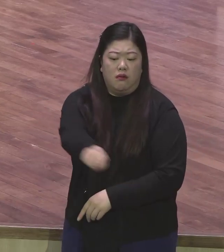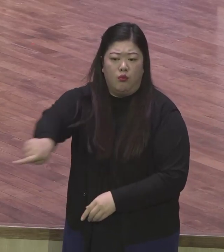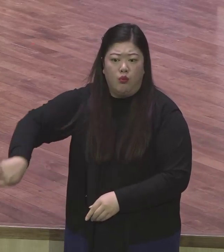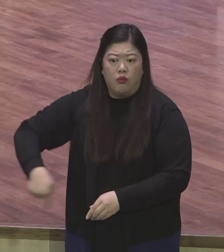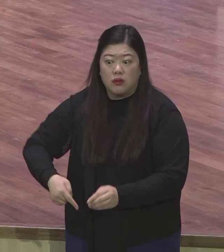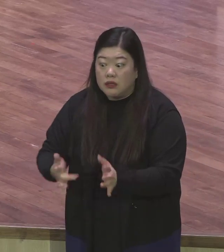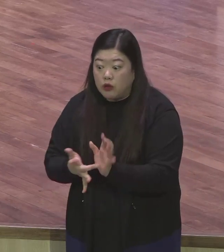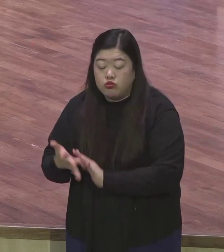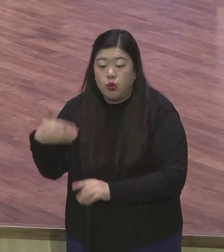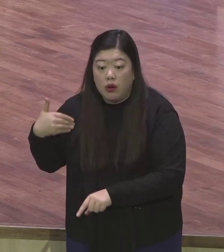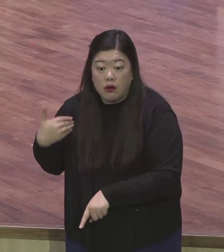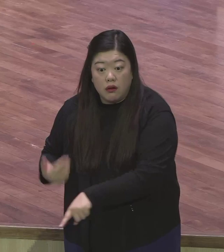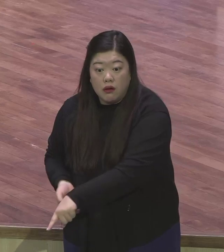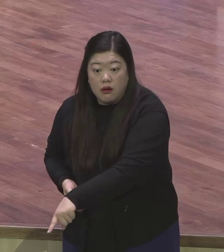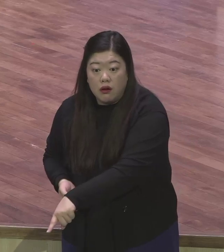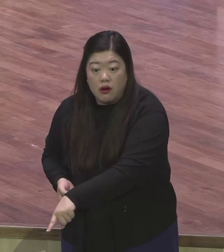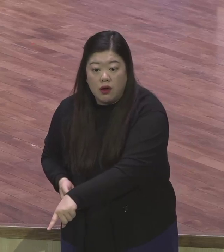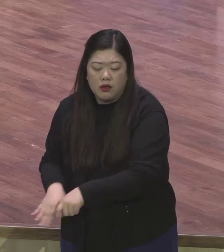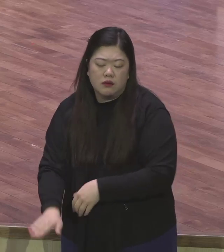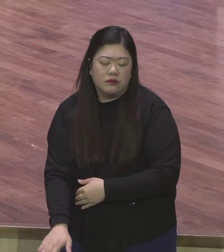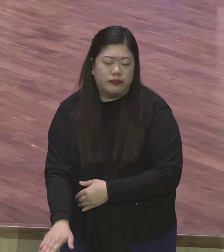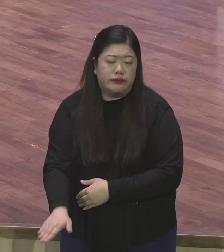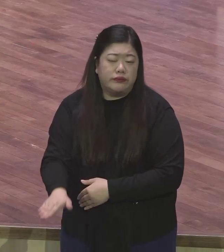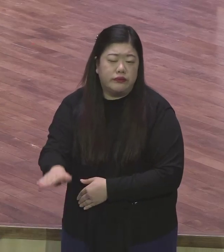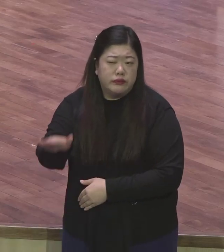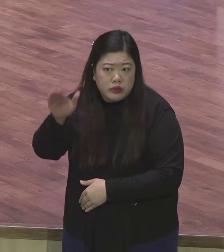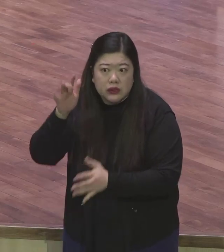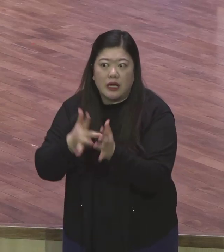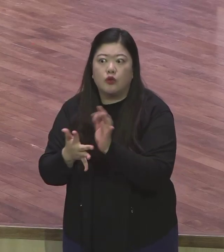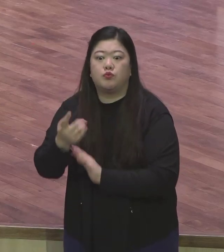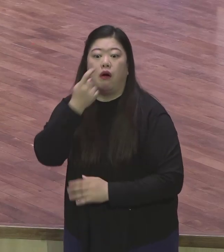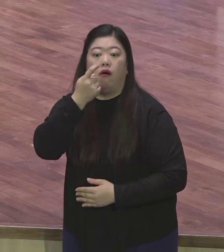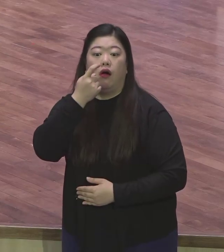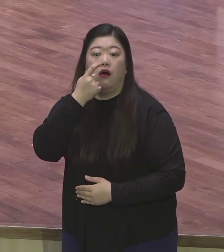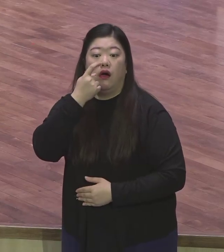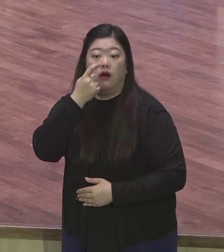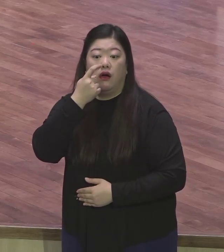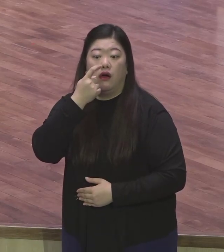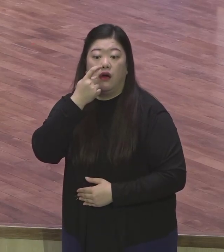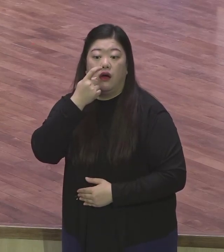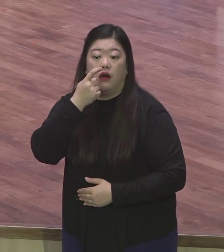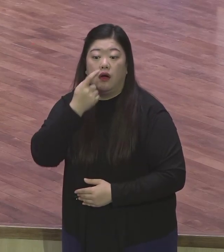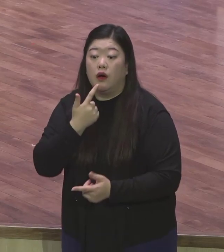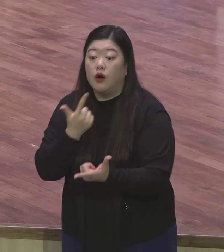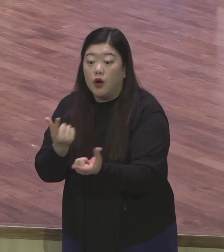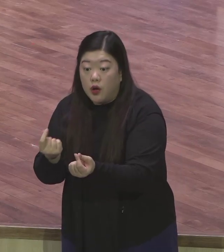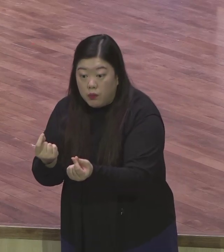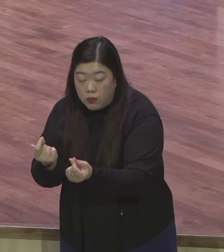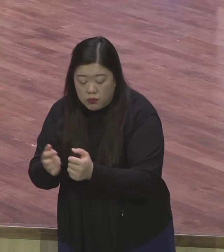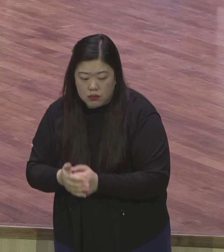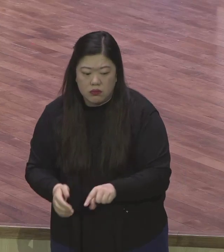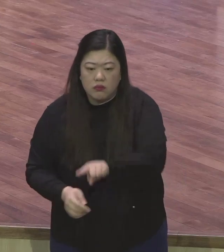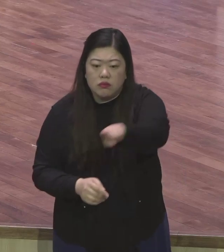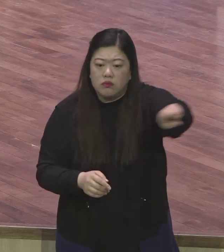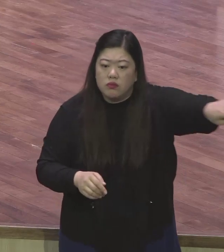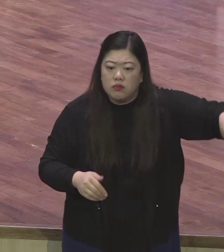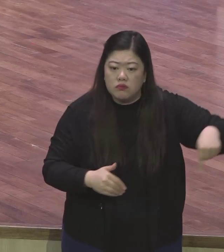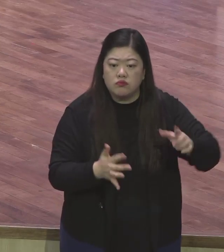우리는 예수 그리스도를 모르는 사람에게 복음을 증거해야 될 미션이 주어졌어요